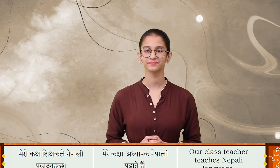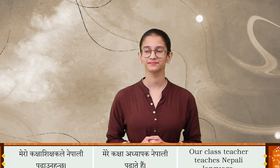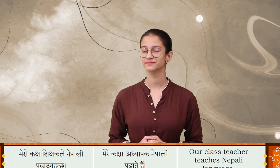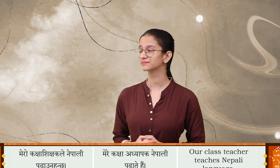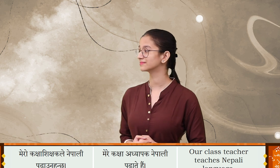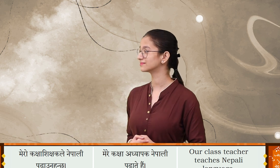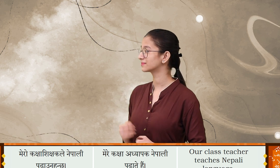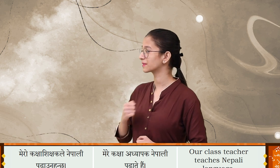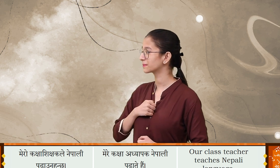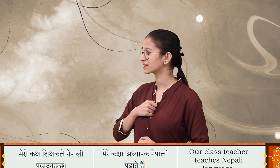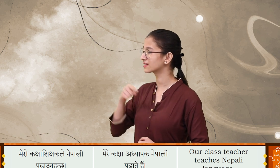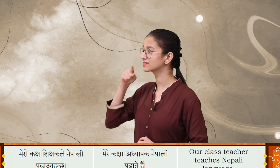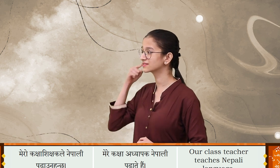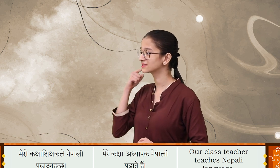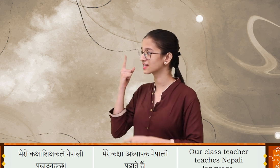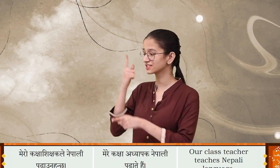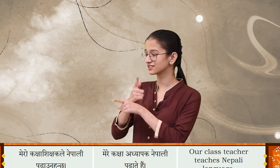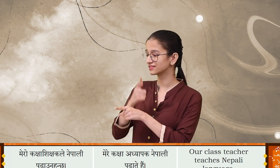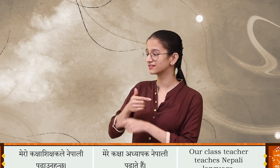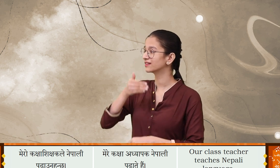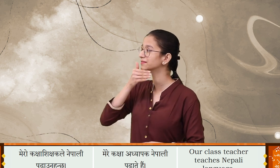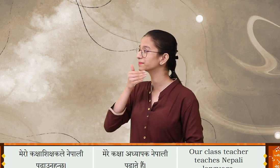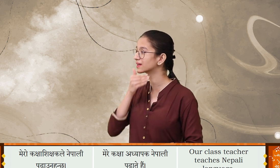मेरो कक्छा शिक्षकले नेपाली पढ़ावनों हुँचा?